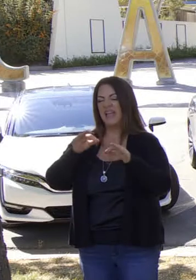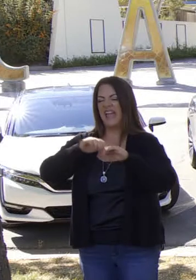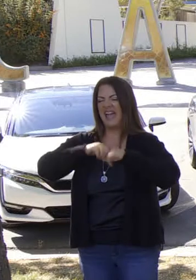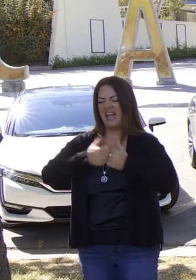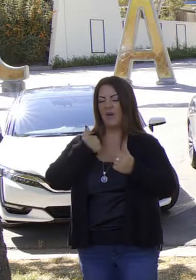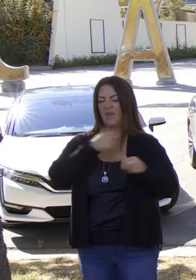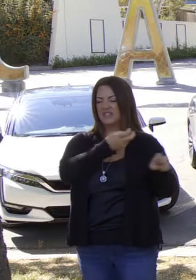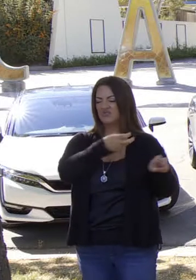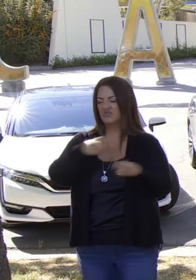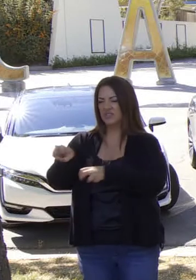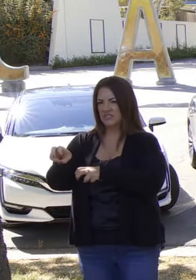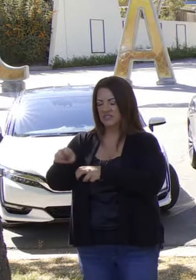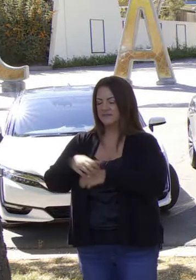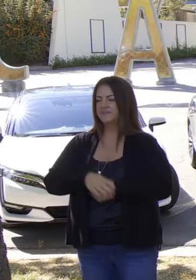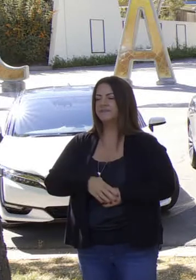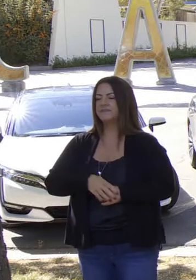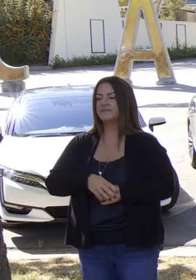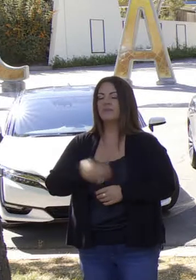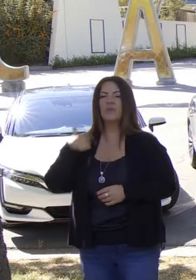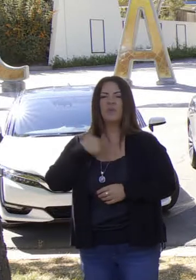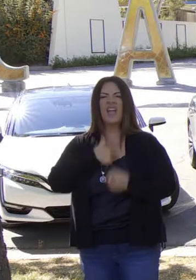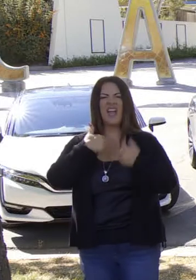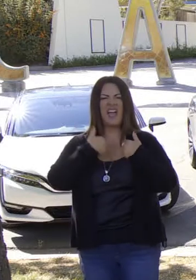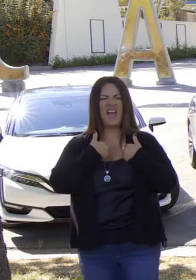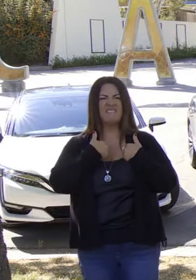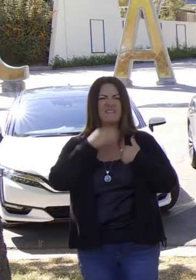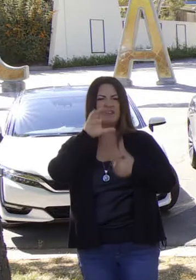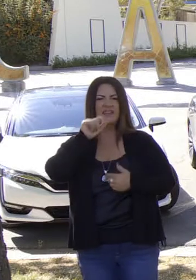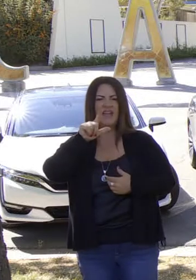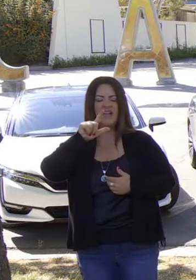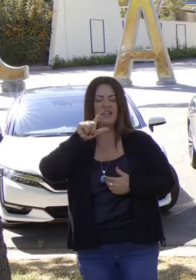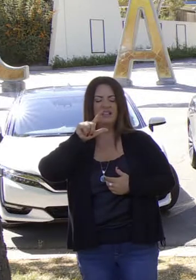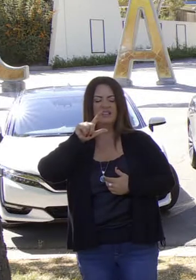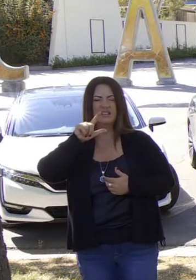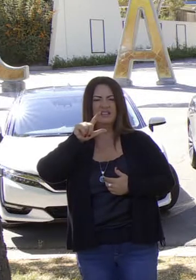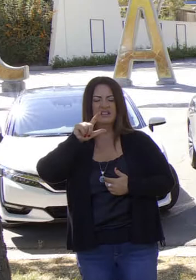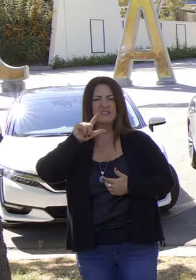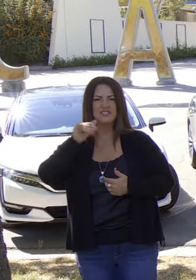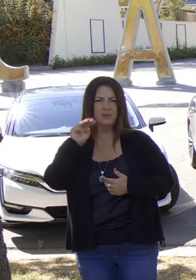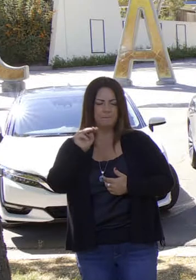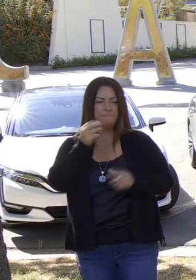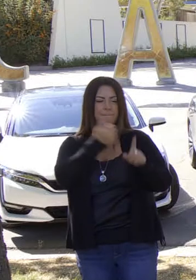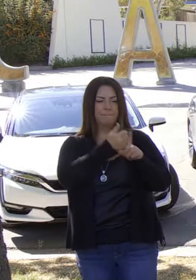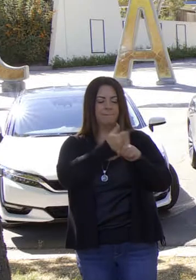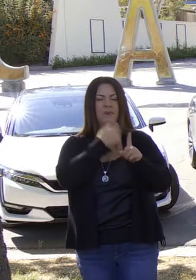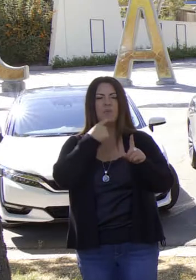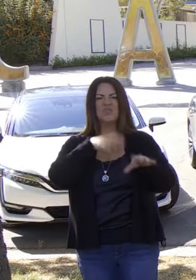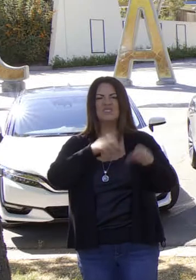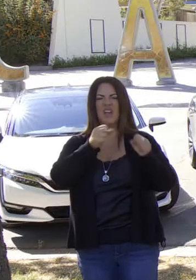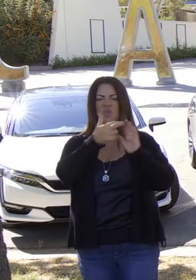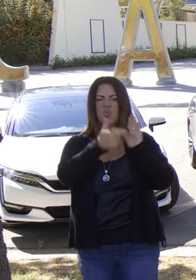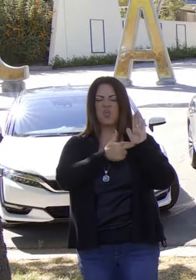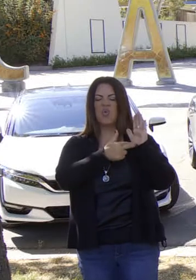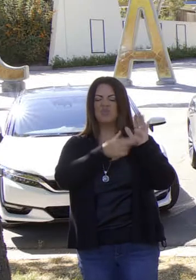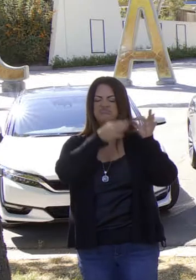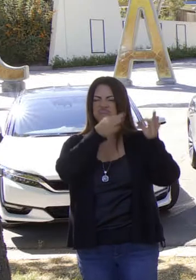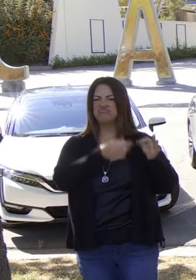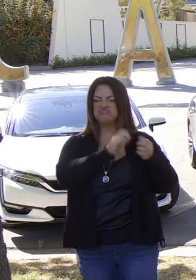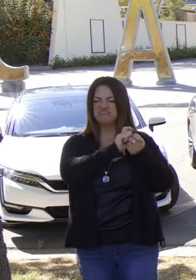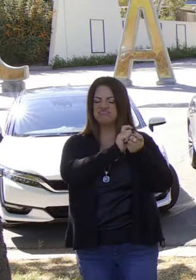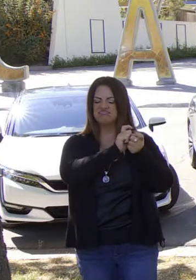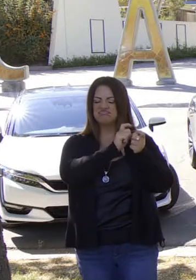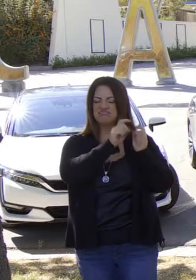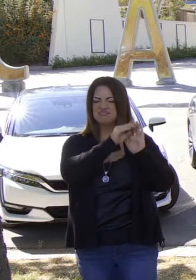transición justa. Tenemos administración con Cal Jam, que está tomando forma para